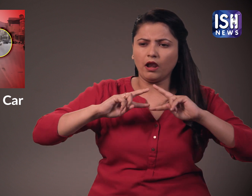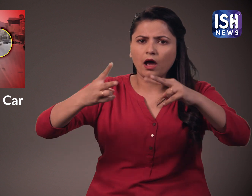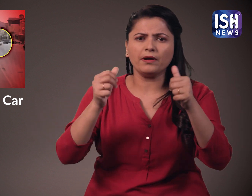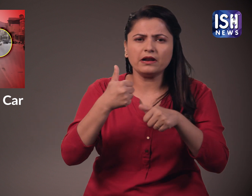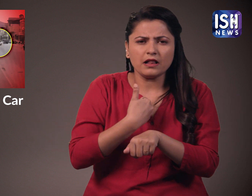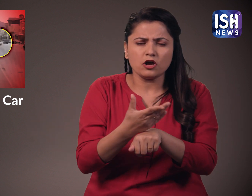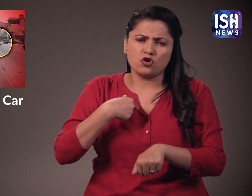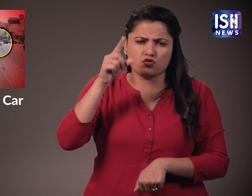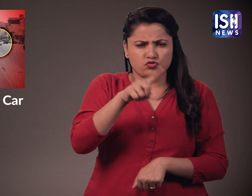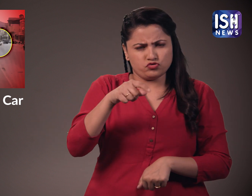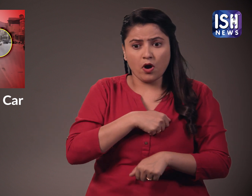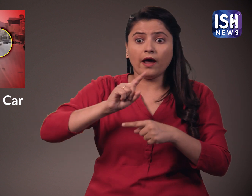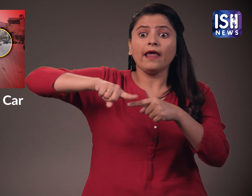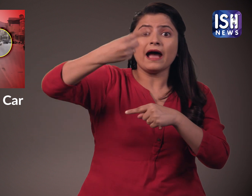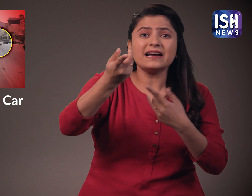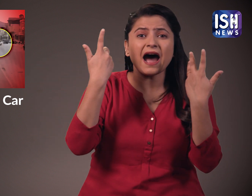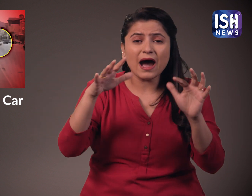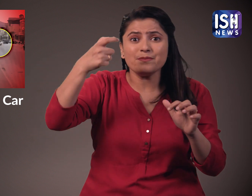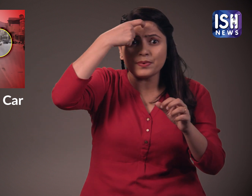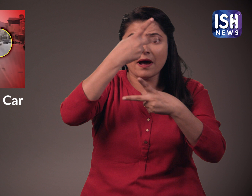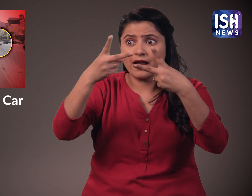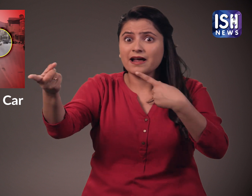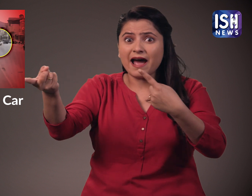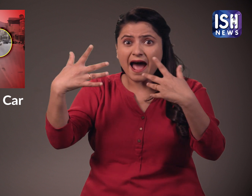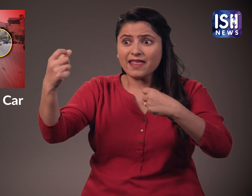माफी मांगी और शिकायतों का जवाब देने का बादा किया